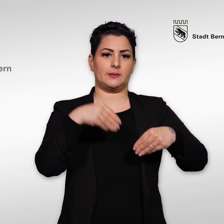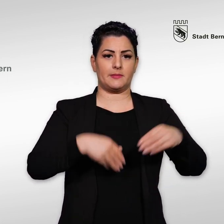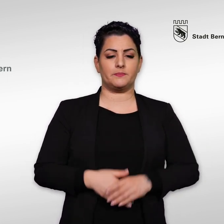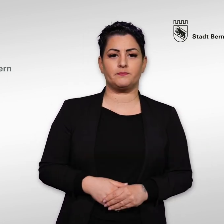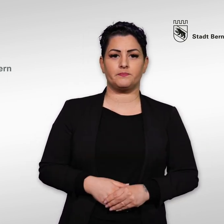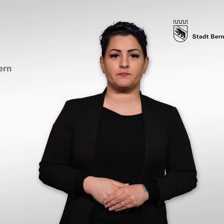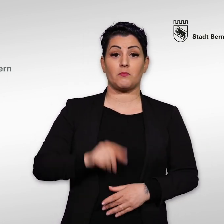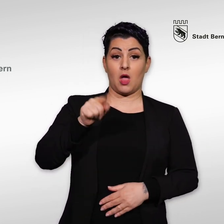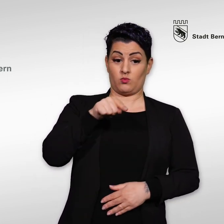abstimmen möchten.